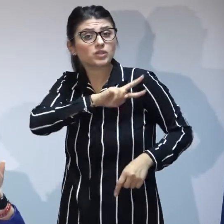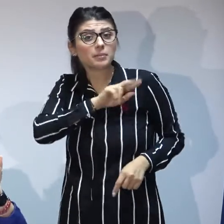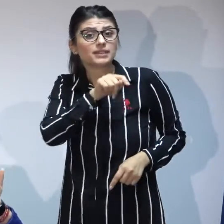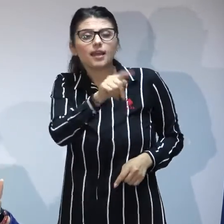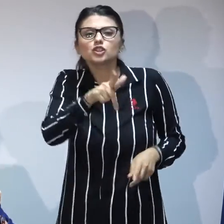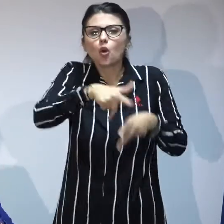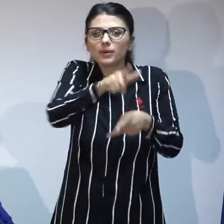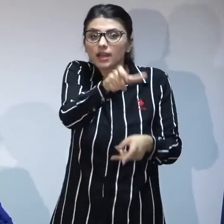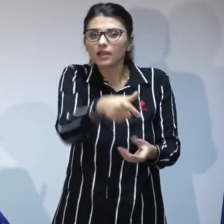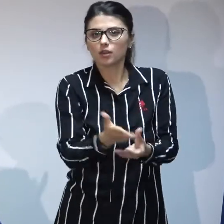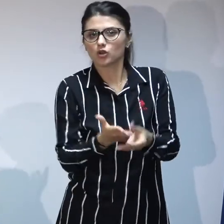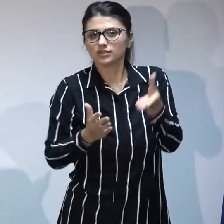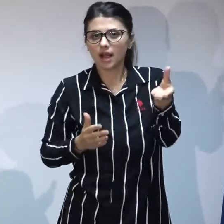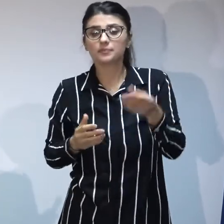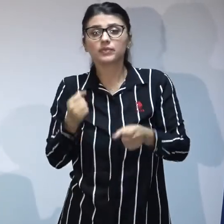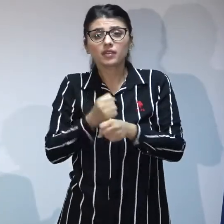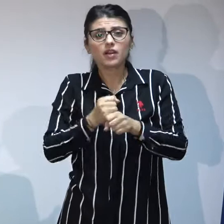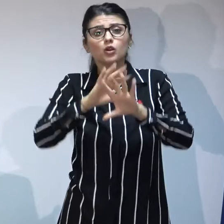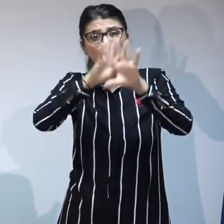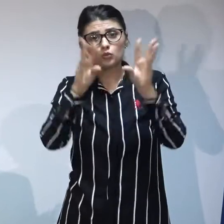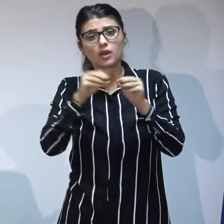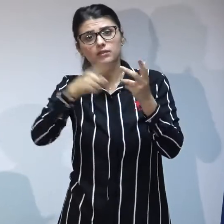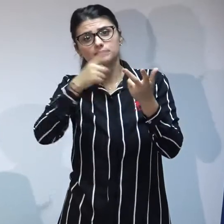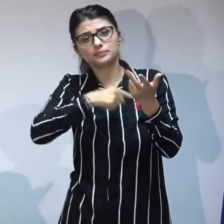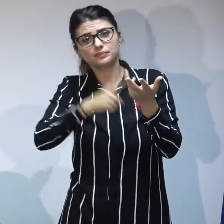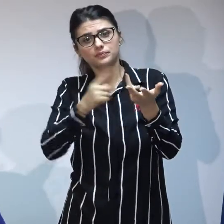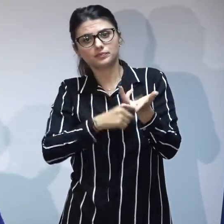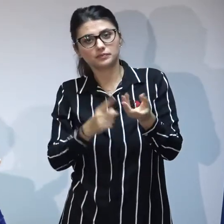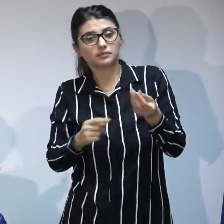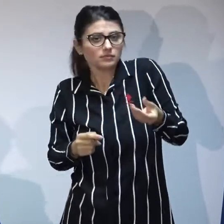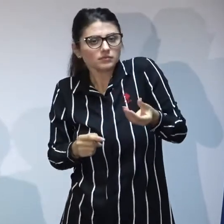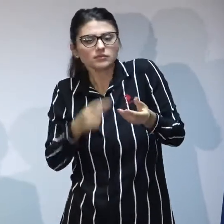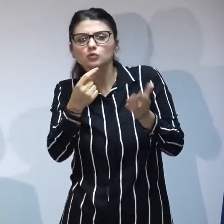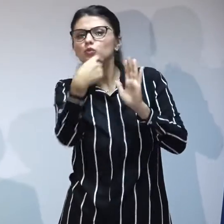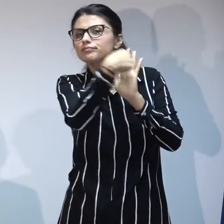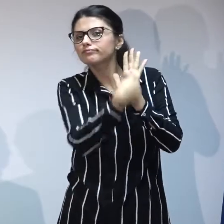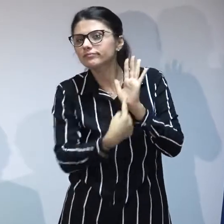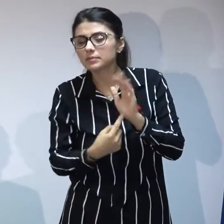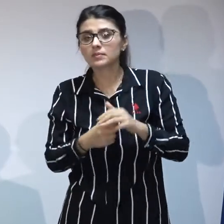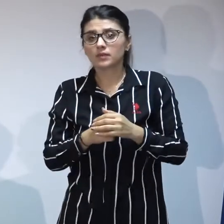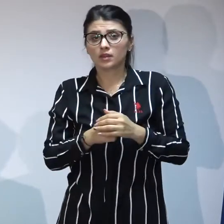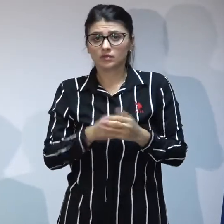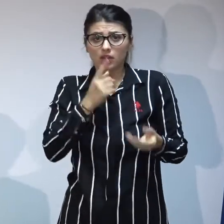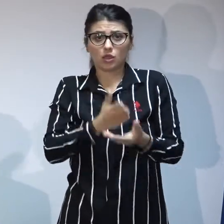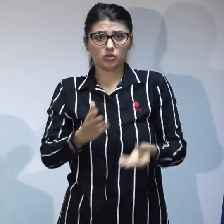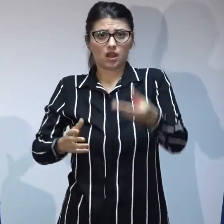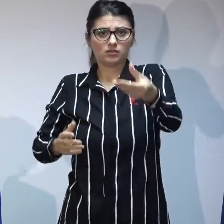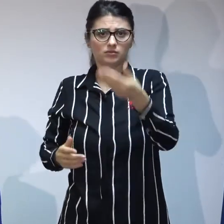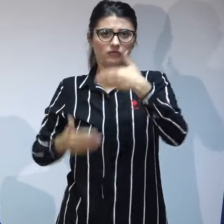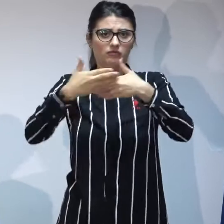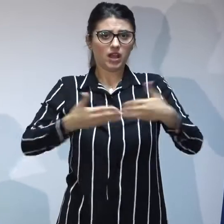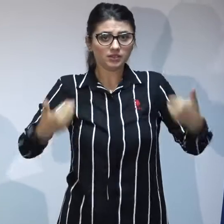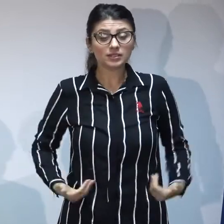de a face toate demersurile necesare să ducă dosarul în fața instanței și să